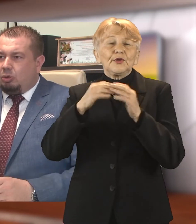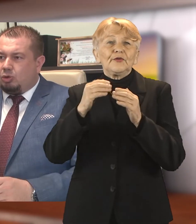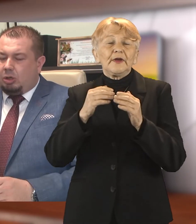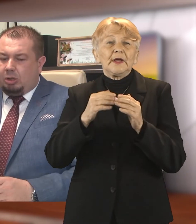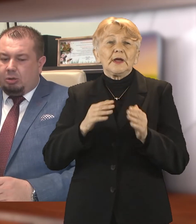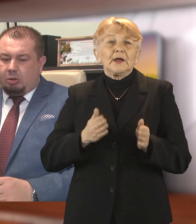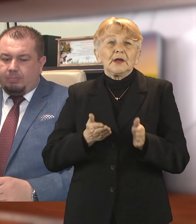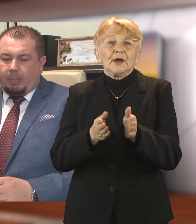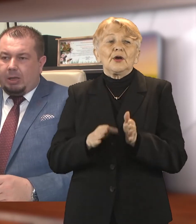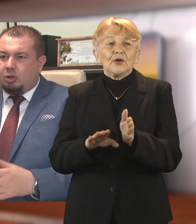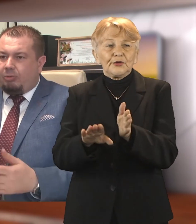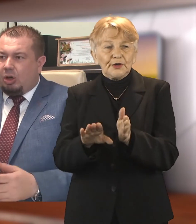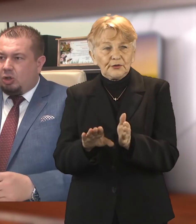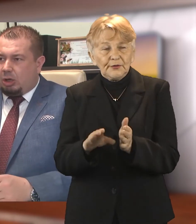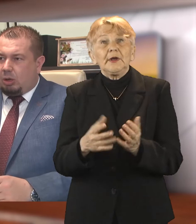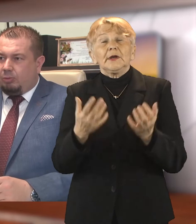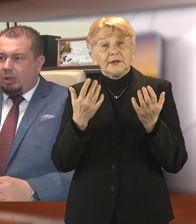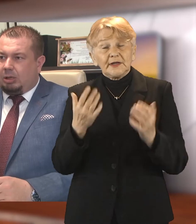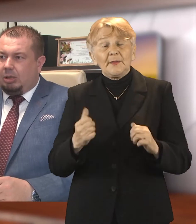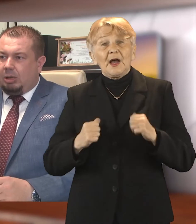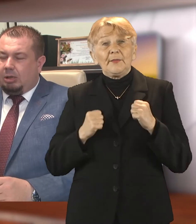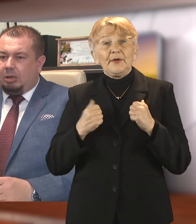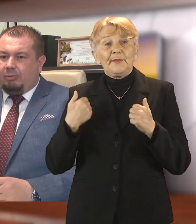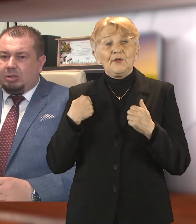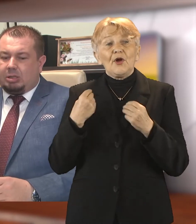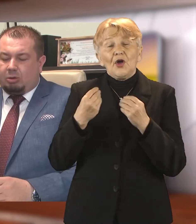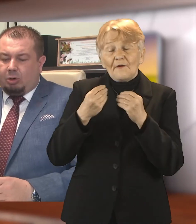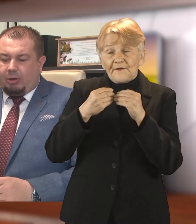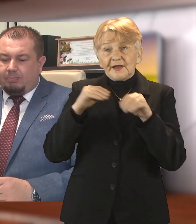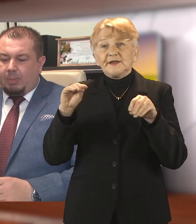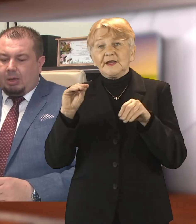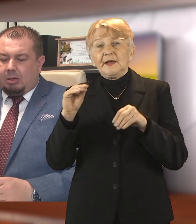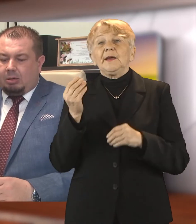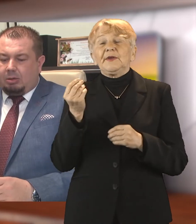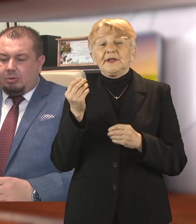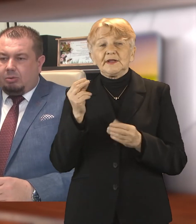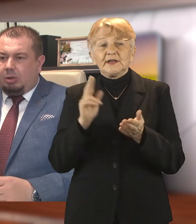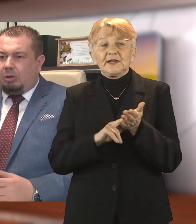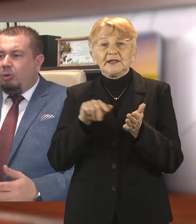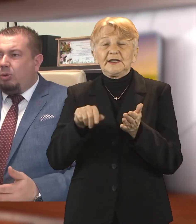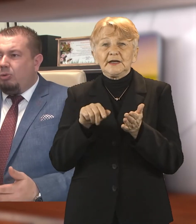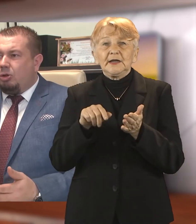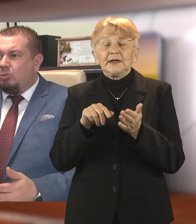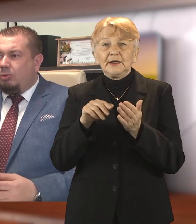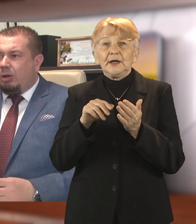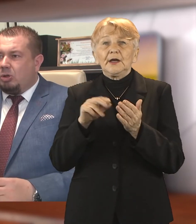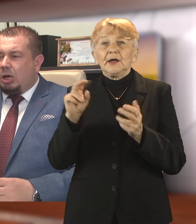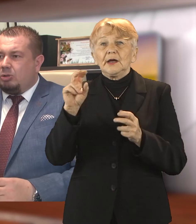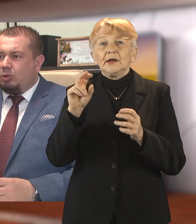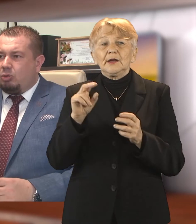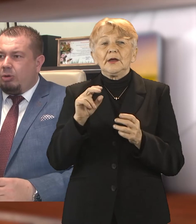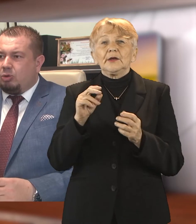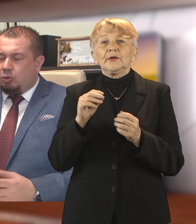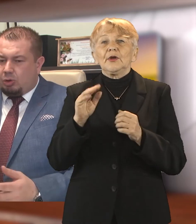dążyli do jeszcze większych nakładów na te inwestycje drogowe. Informuję również, bo wiele